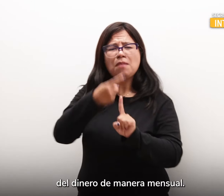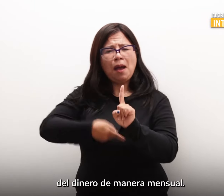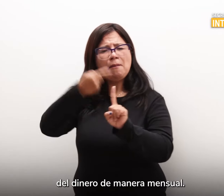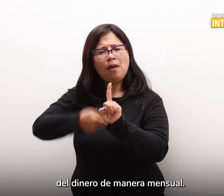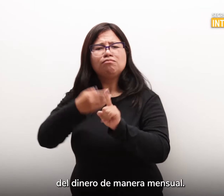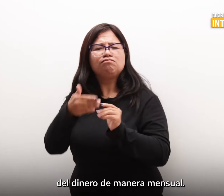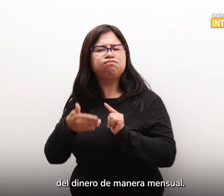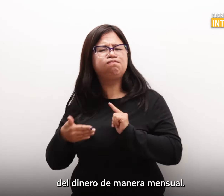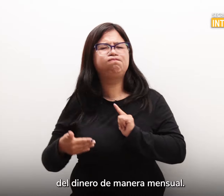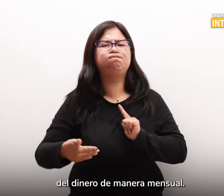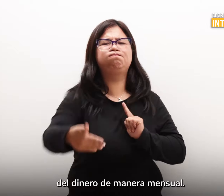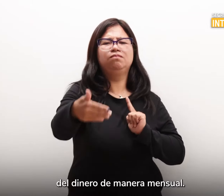manera mensual